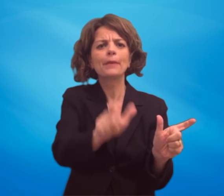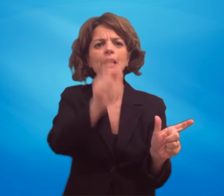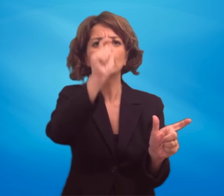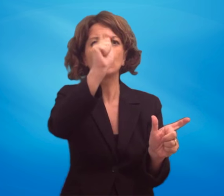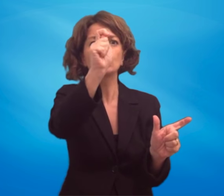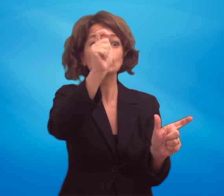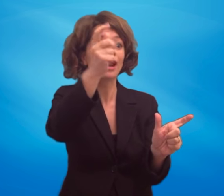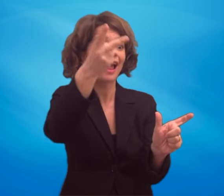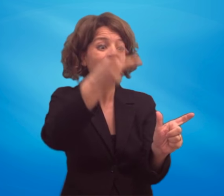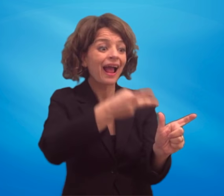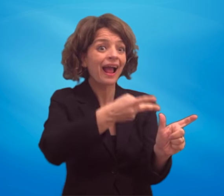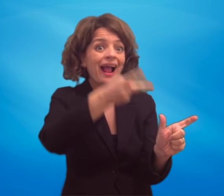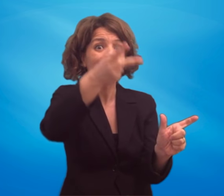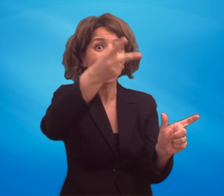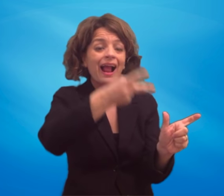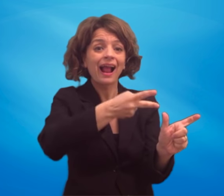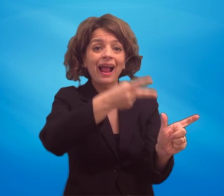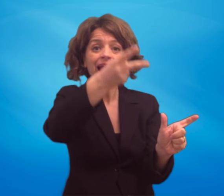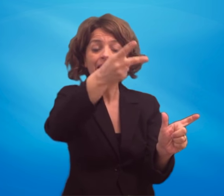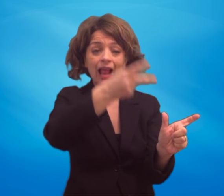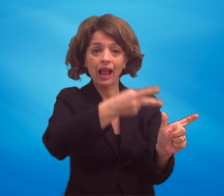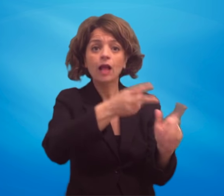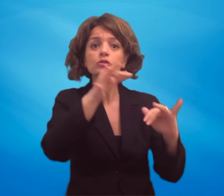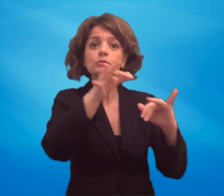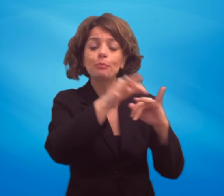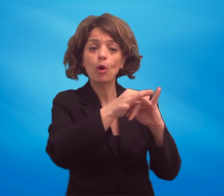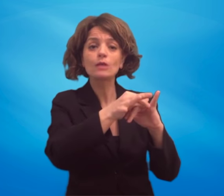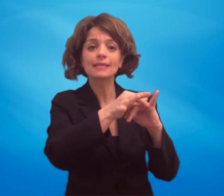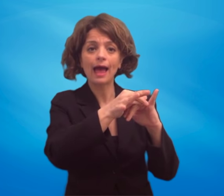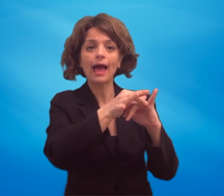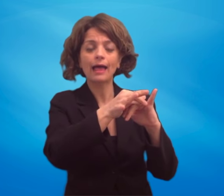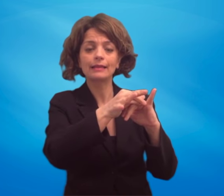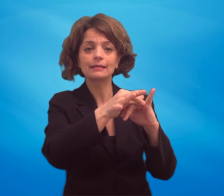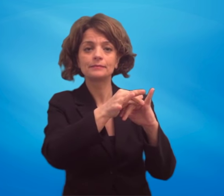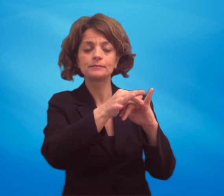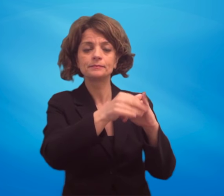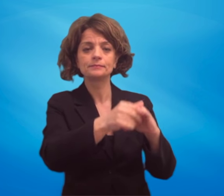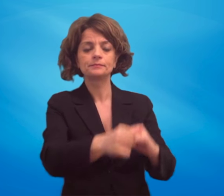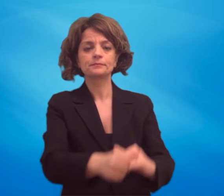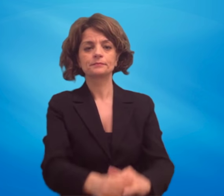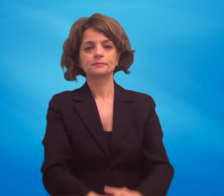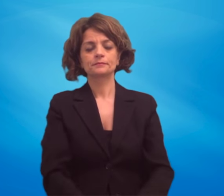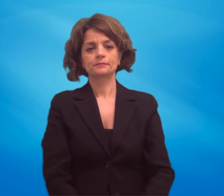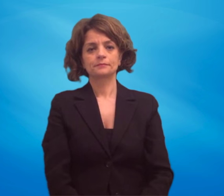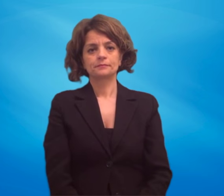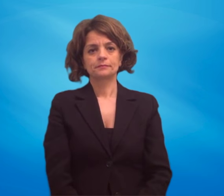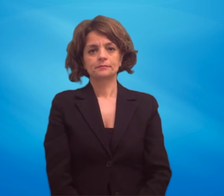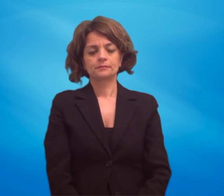ma ad un terzo legato da rapporti di coniugio con l'affidatario del servizio.